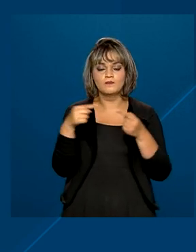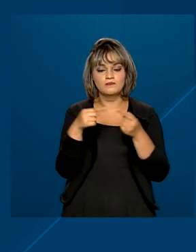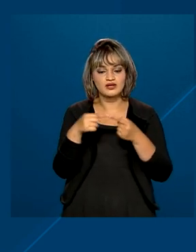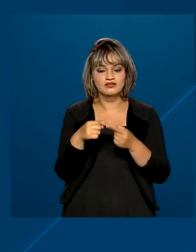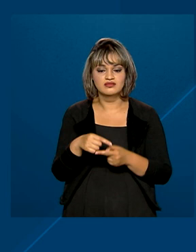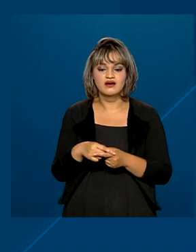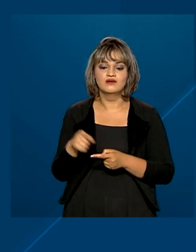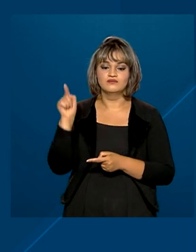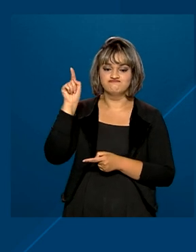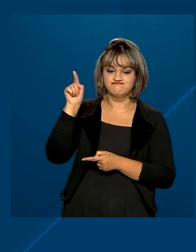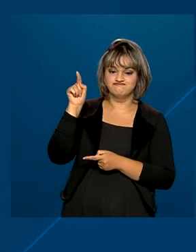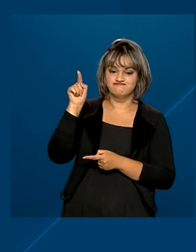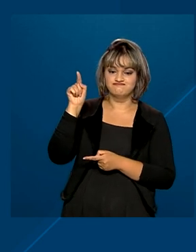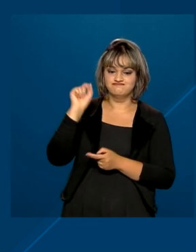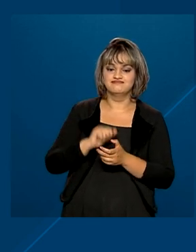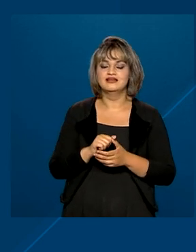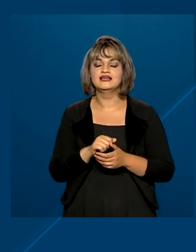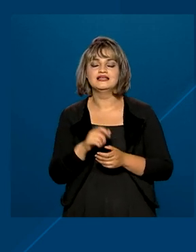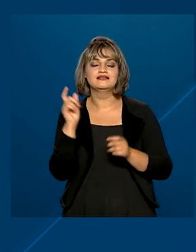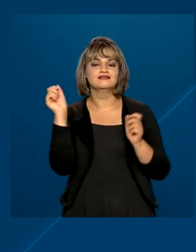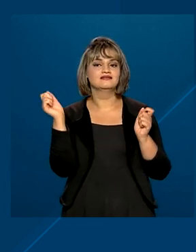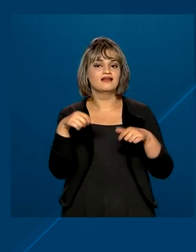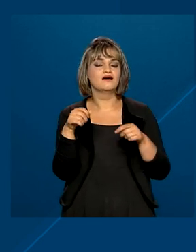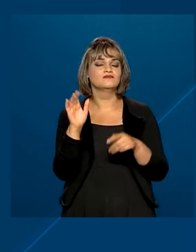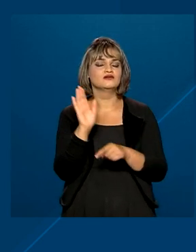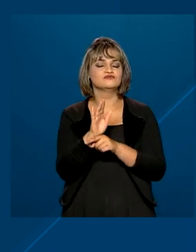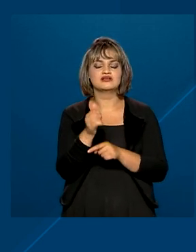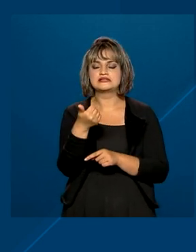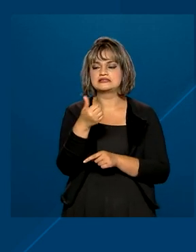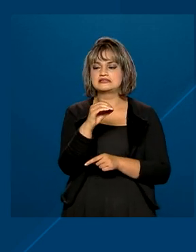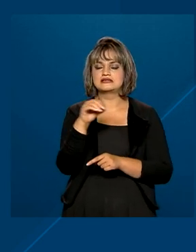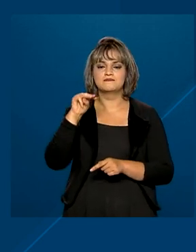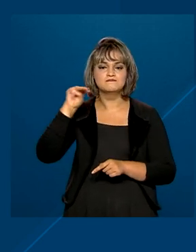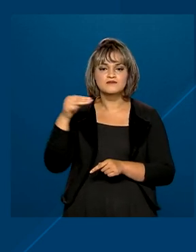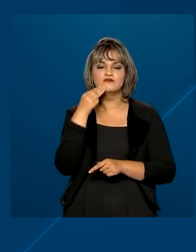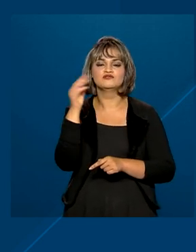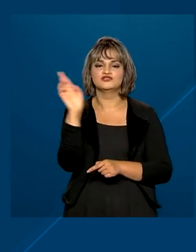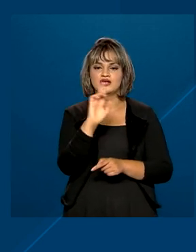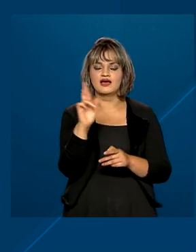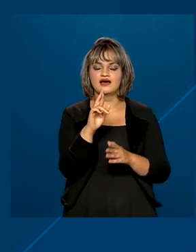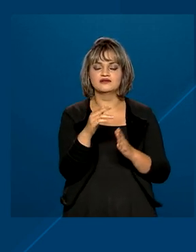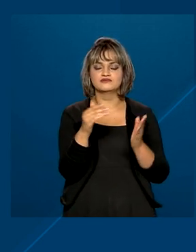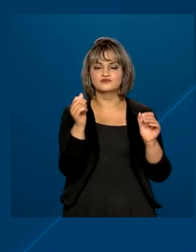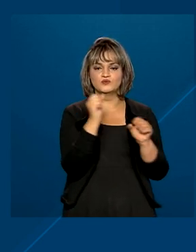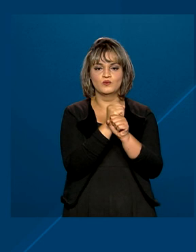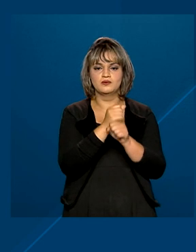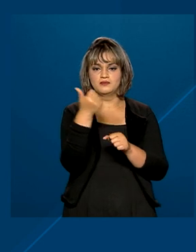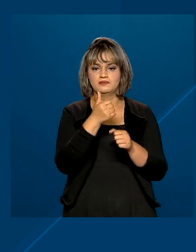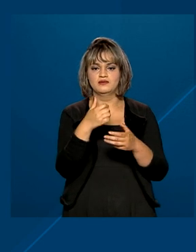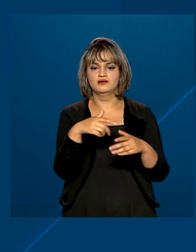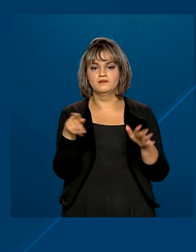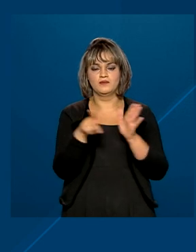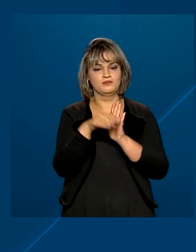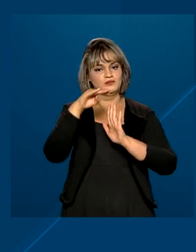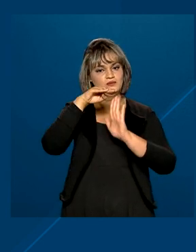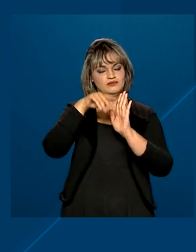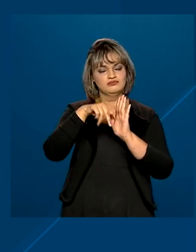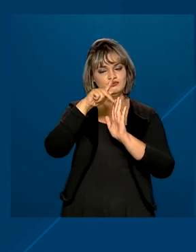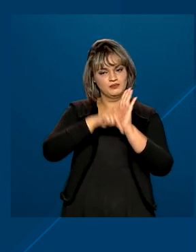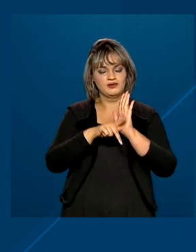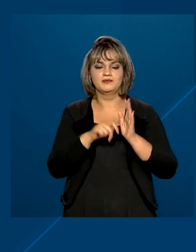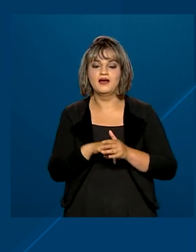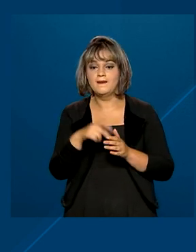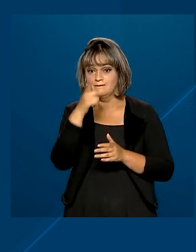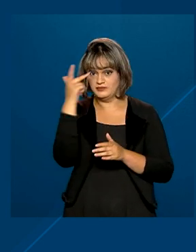Nacional de Segurança Pública, que deve aportar R$ 100 milhões no primeiro ano do programa. Os profissionais de